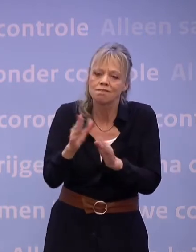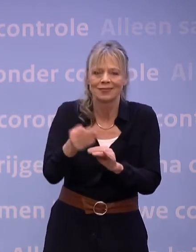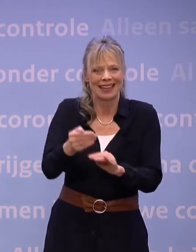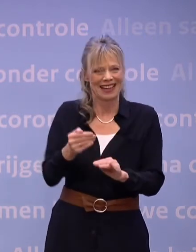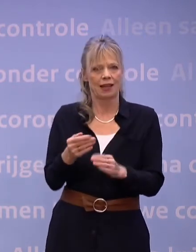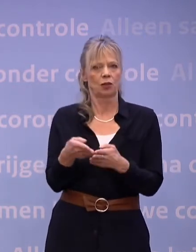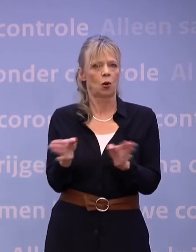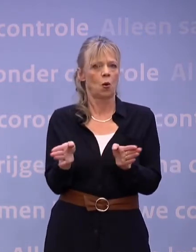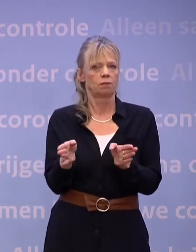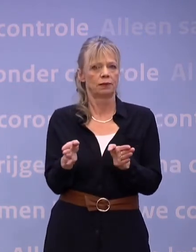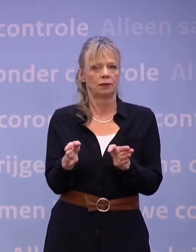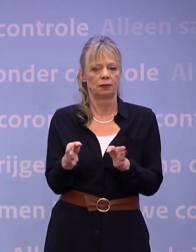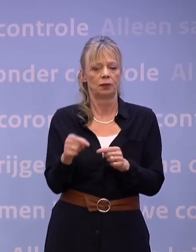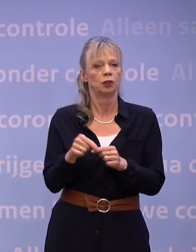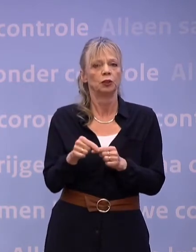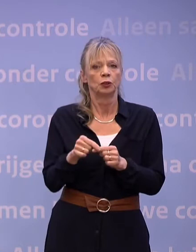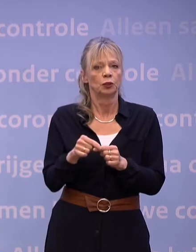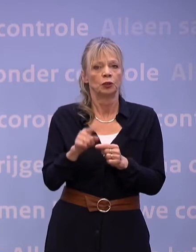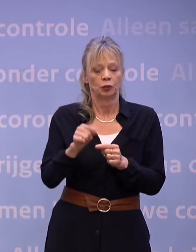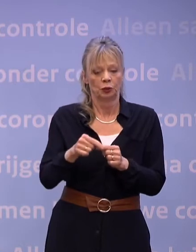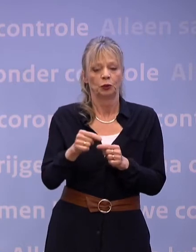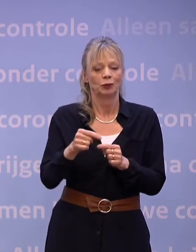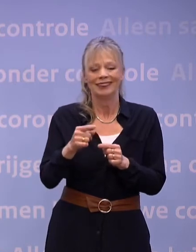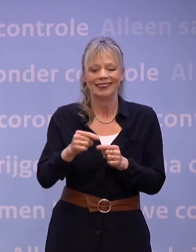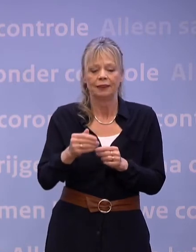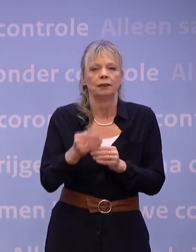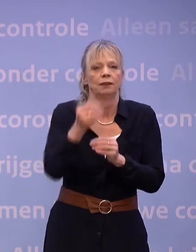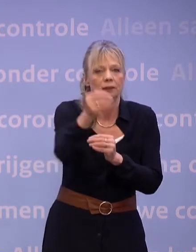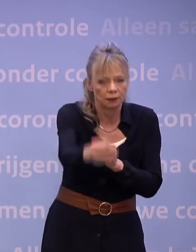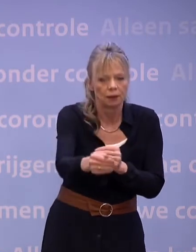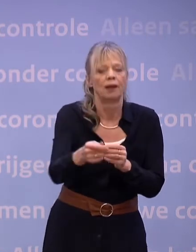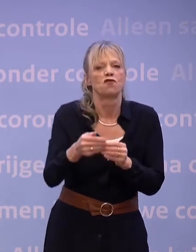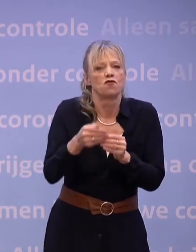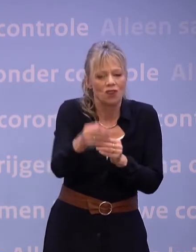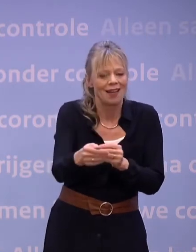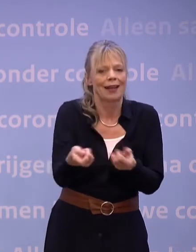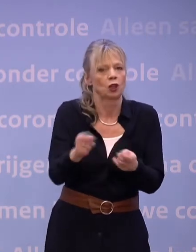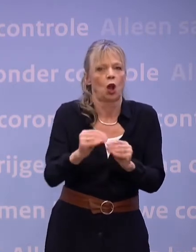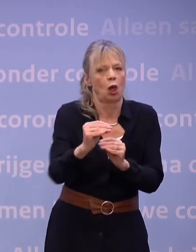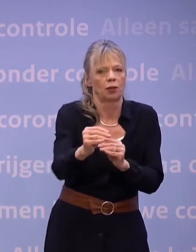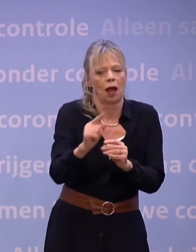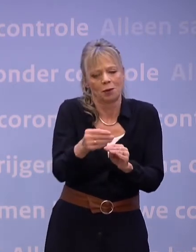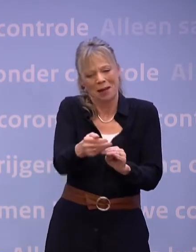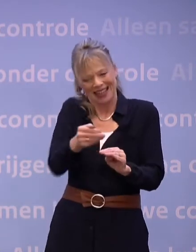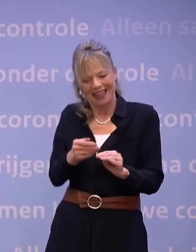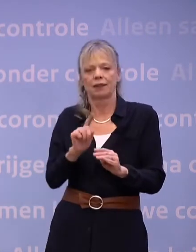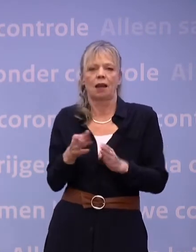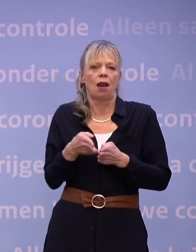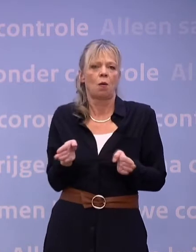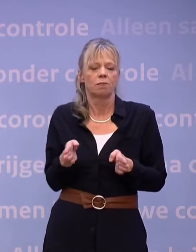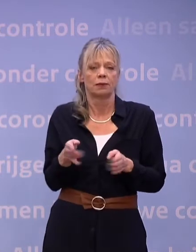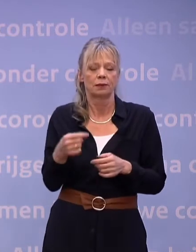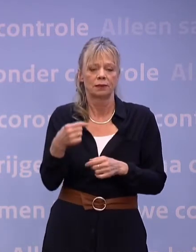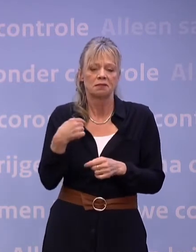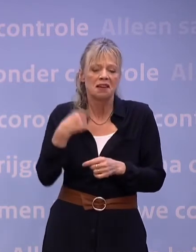...dan pas bij de afloop van de verlengde lockdown. De moeilijkheid erbij is dat we nog niet